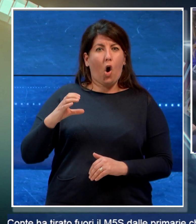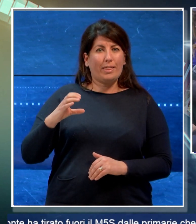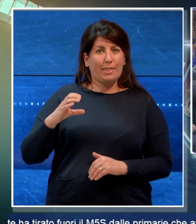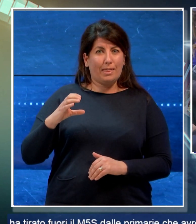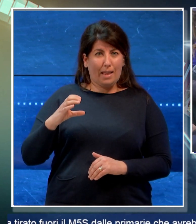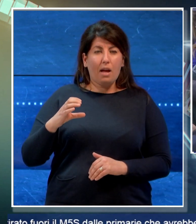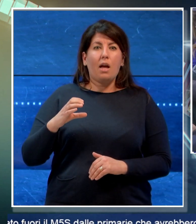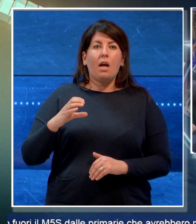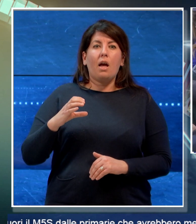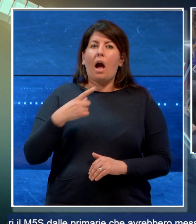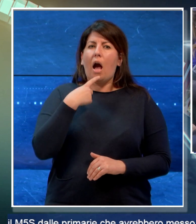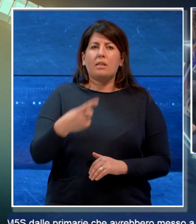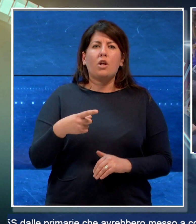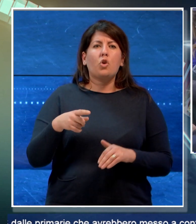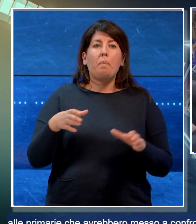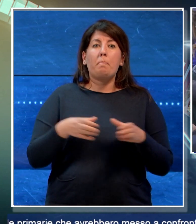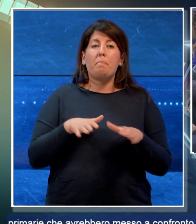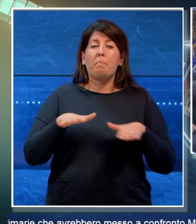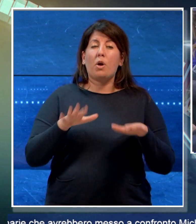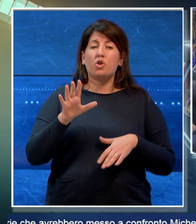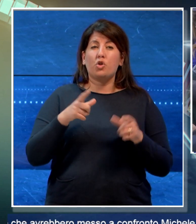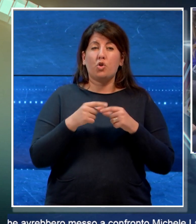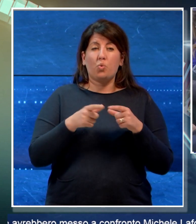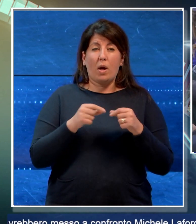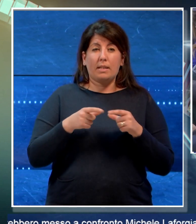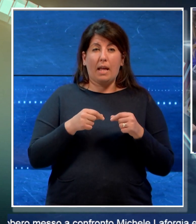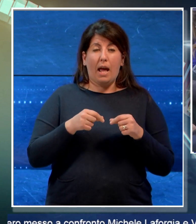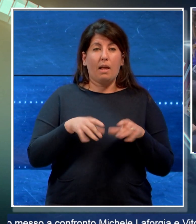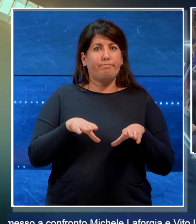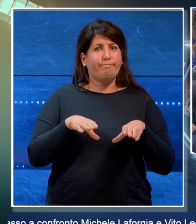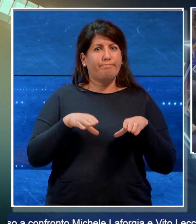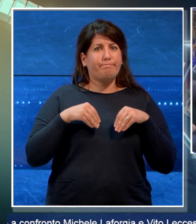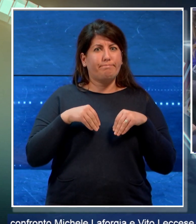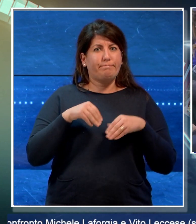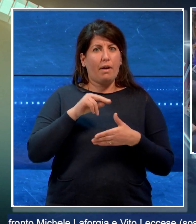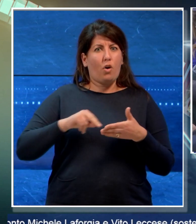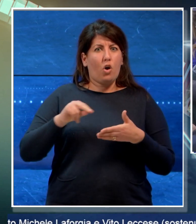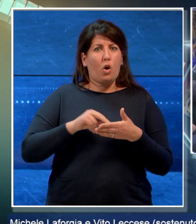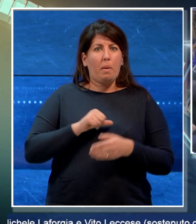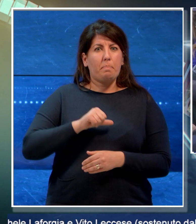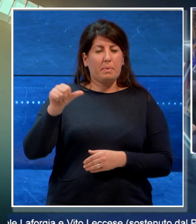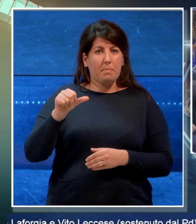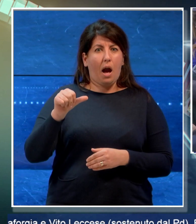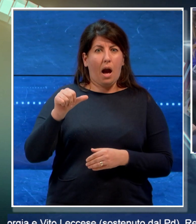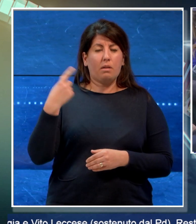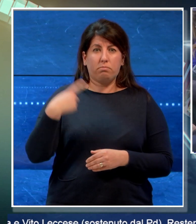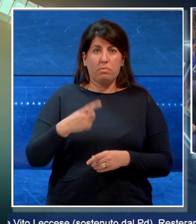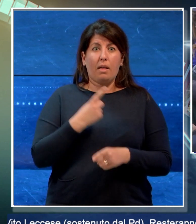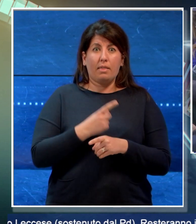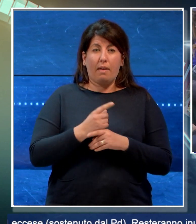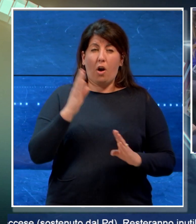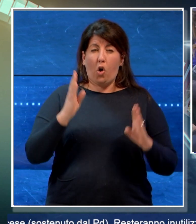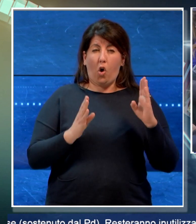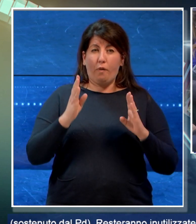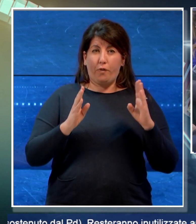Movimento 5 Stelle dalle primarie che avrebbero messo a confronto Michele